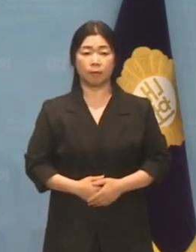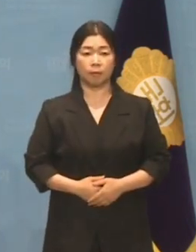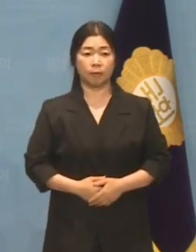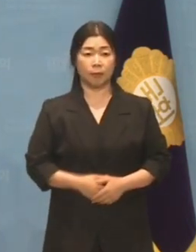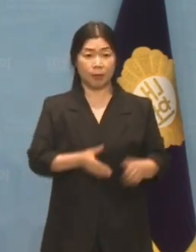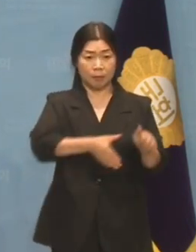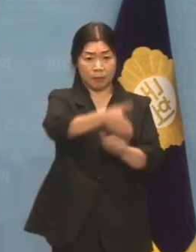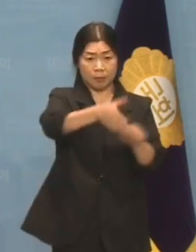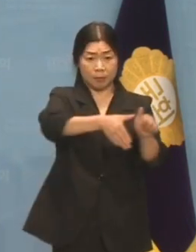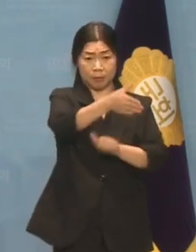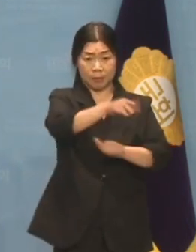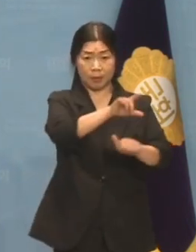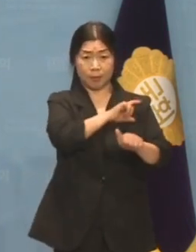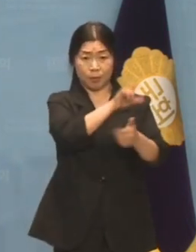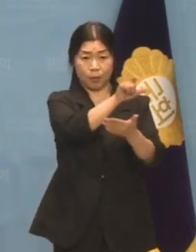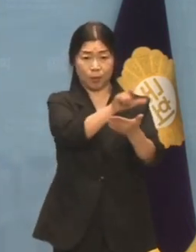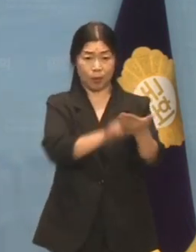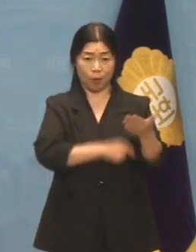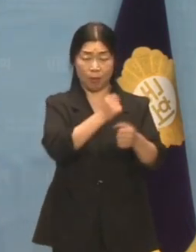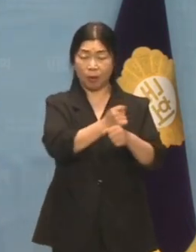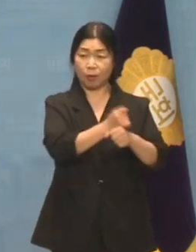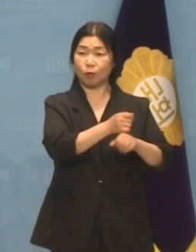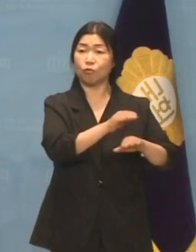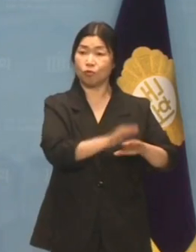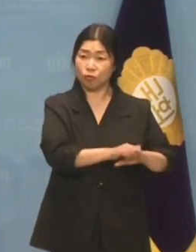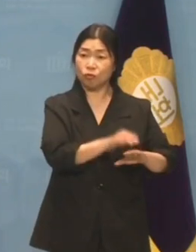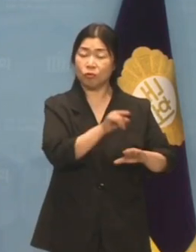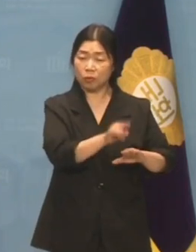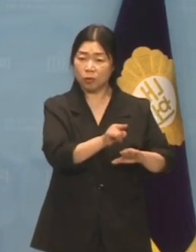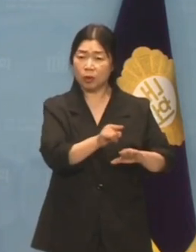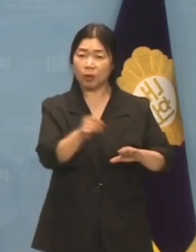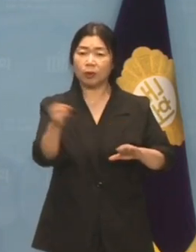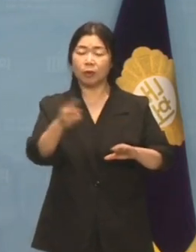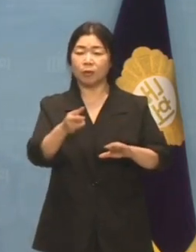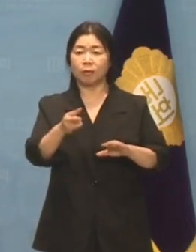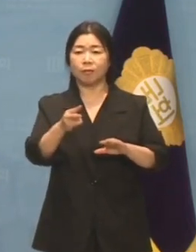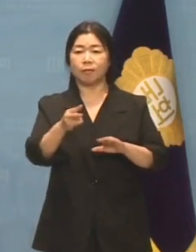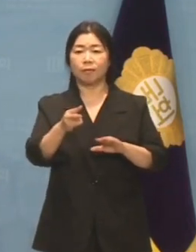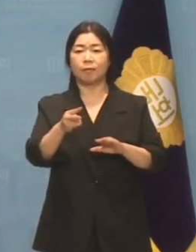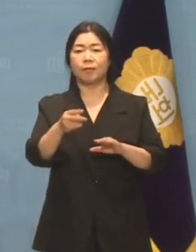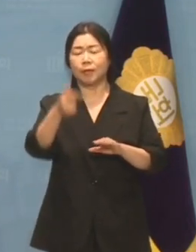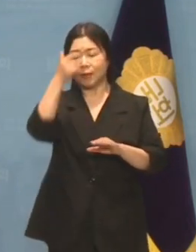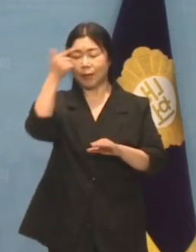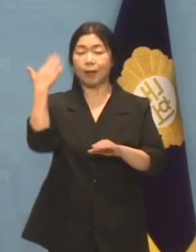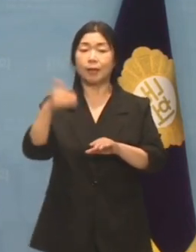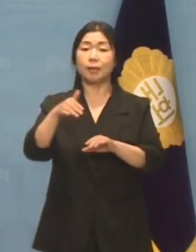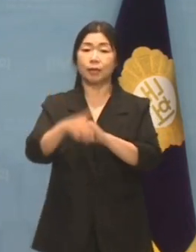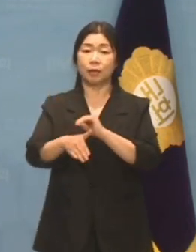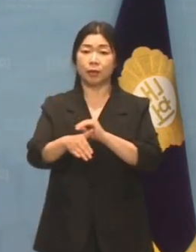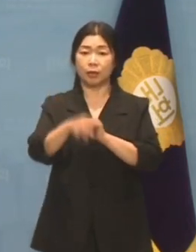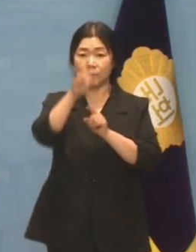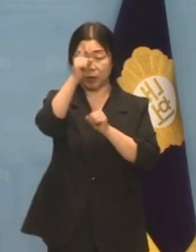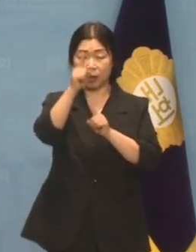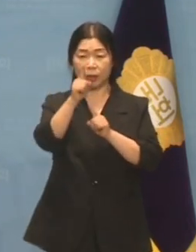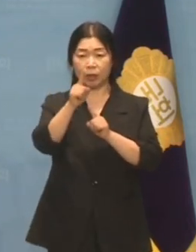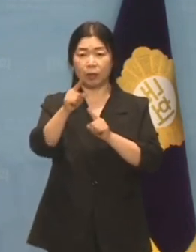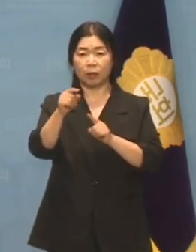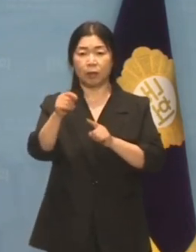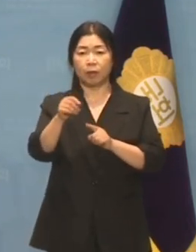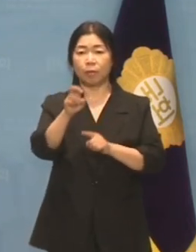친정권 관변단체를 키웠던 이명박 박근혜 정권을 뛰어넘어 반정부 시민단체를